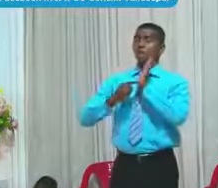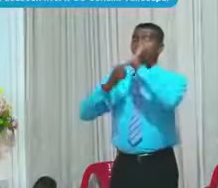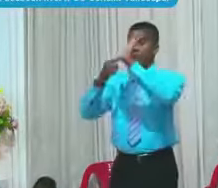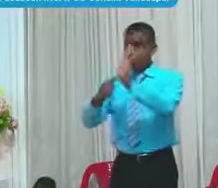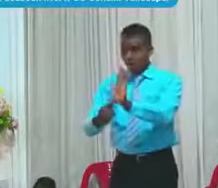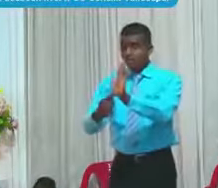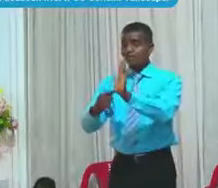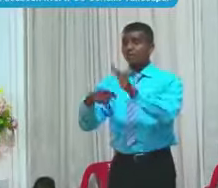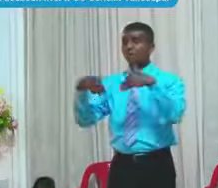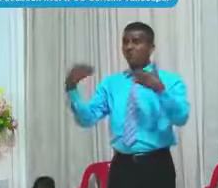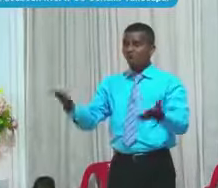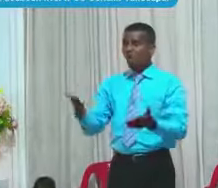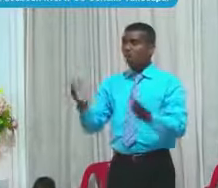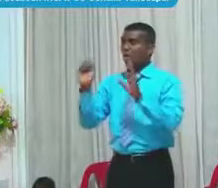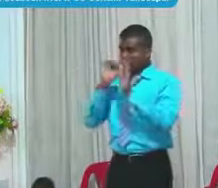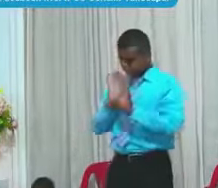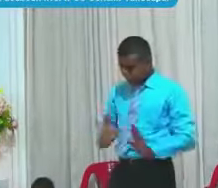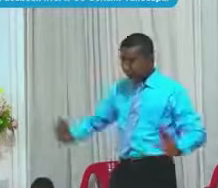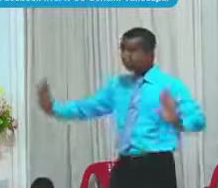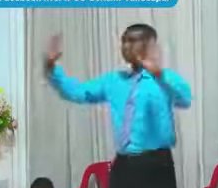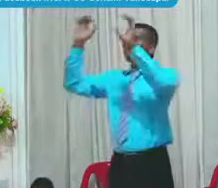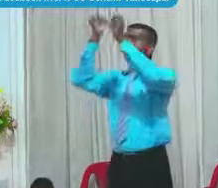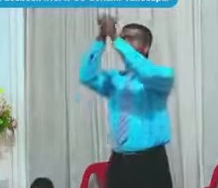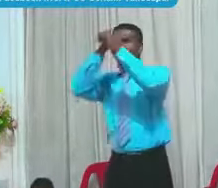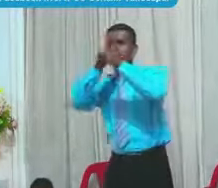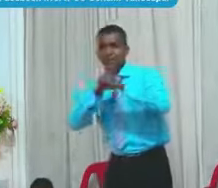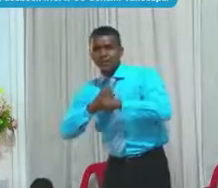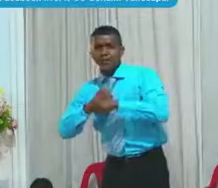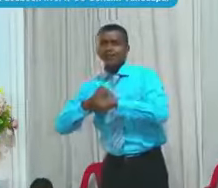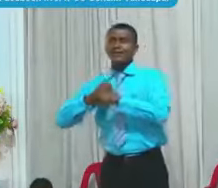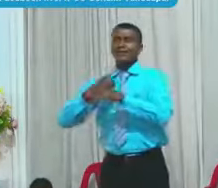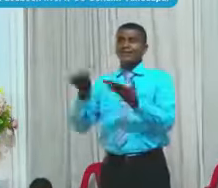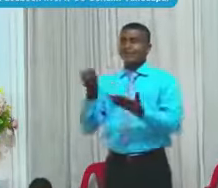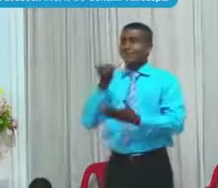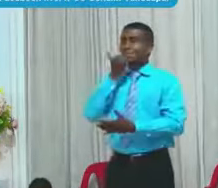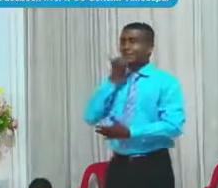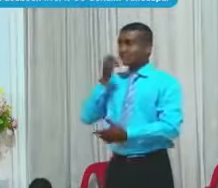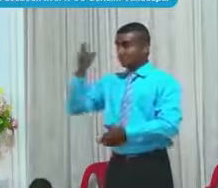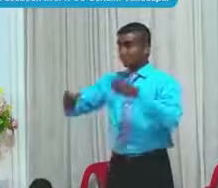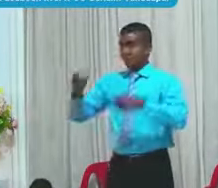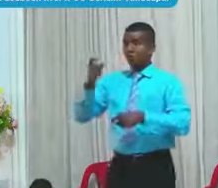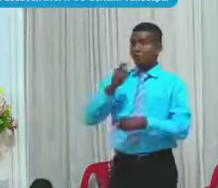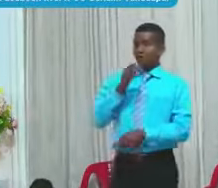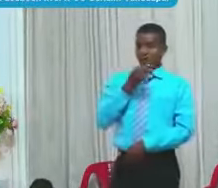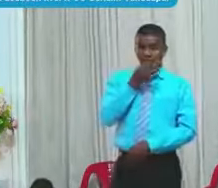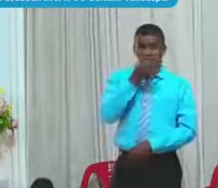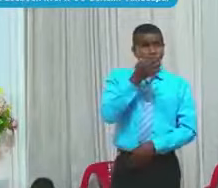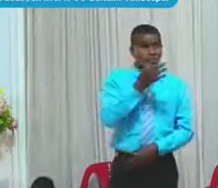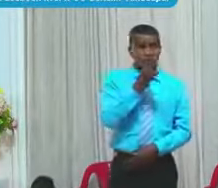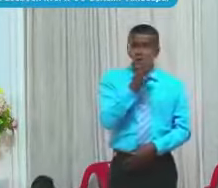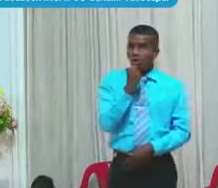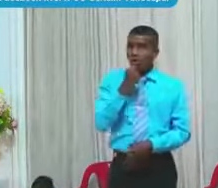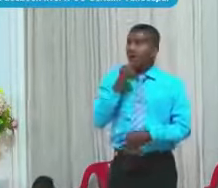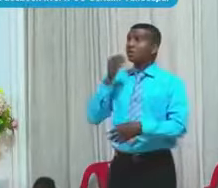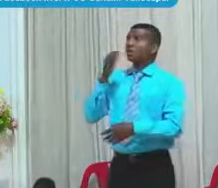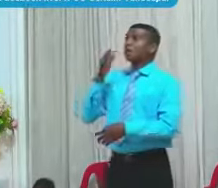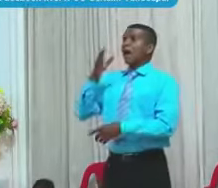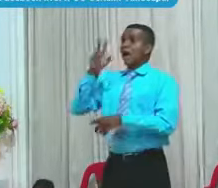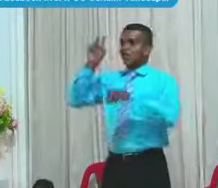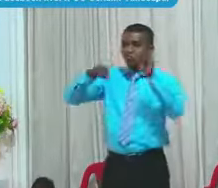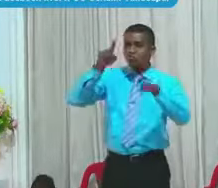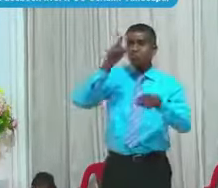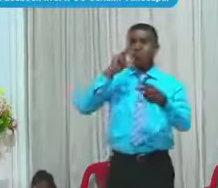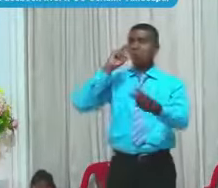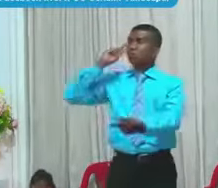las cosas Hechas De modo Que no tienen Escusa Pues habiendo Conocido a Dios No le dieron Gracia